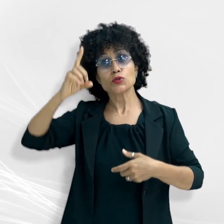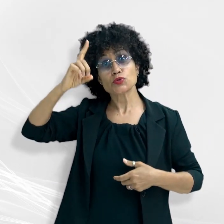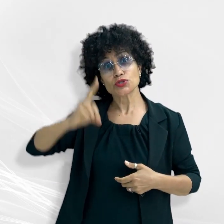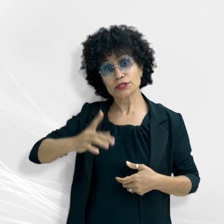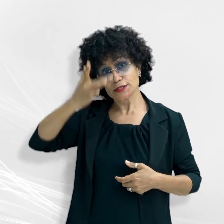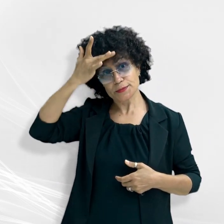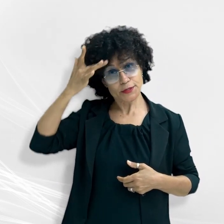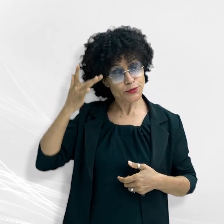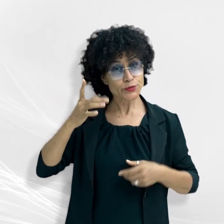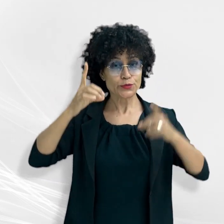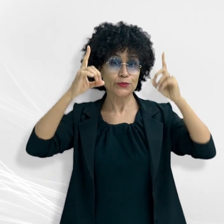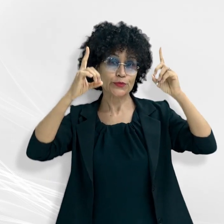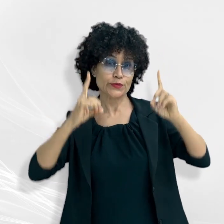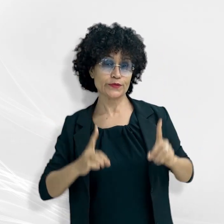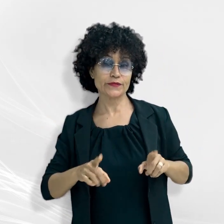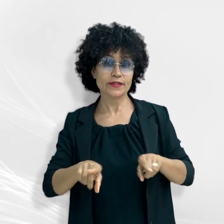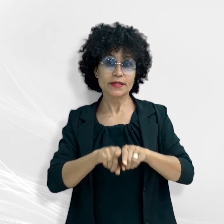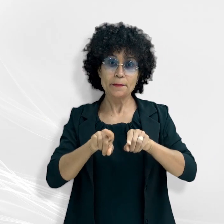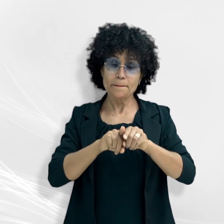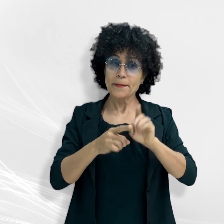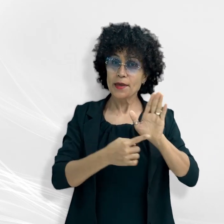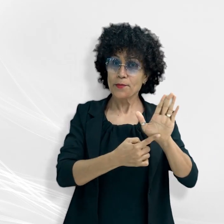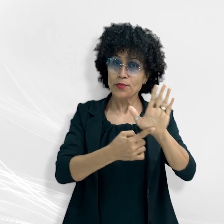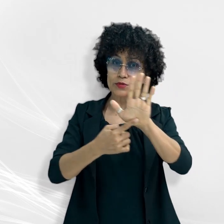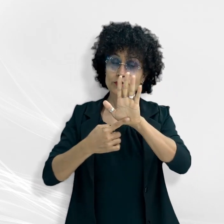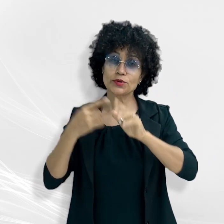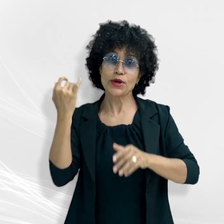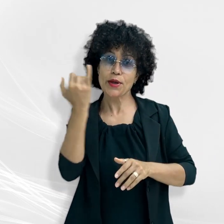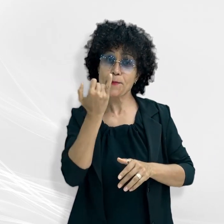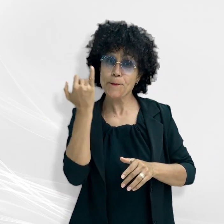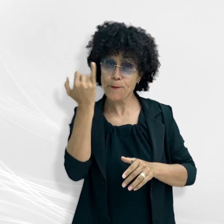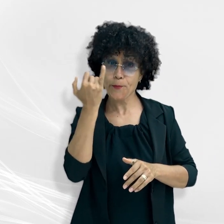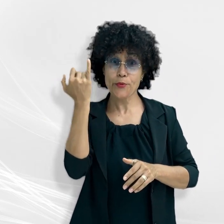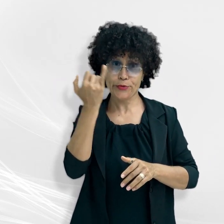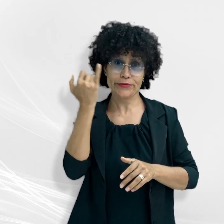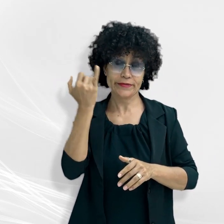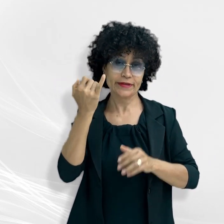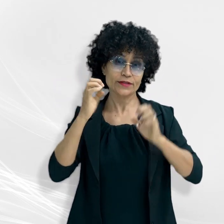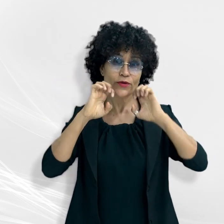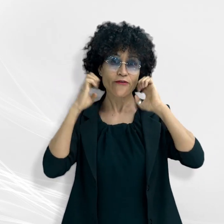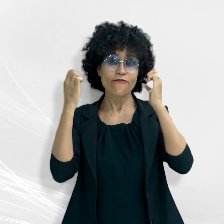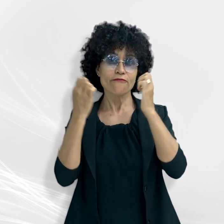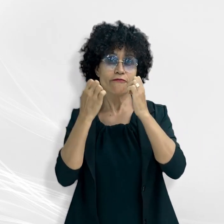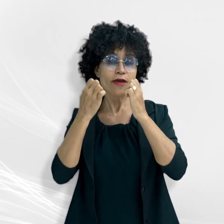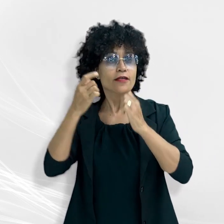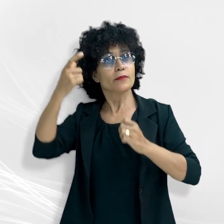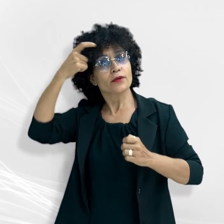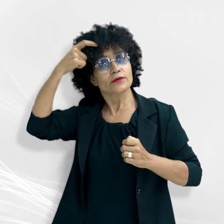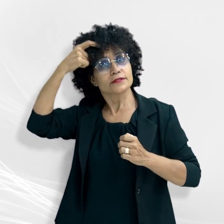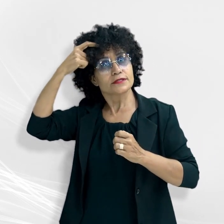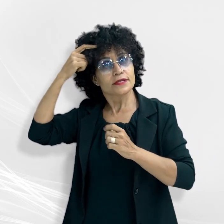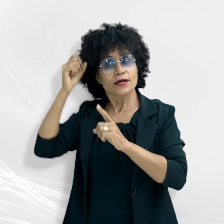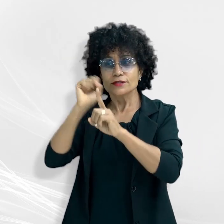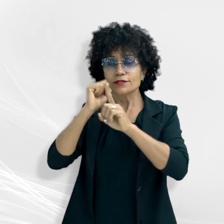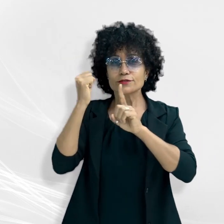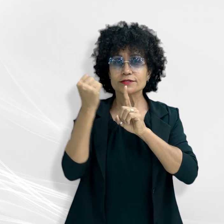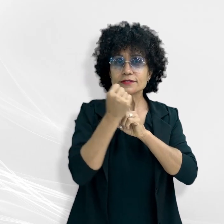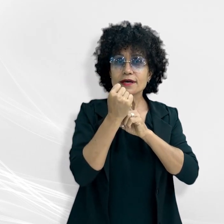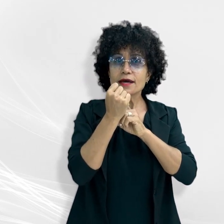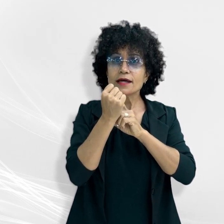da pessoa com deficiência e destacou a importância do evento para a conscientização da sociedade a respeito da inclusão. A promoção